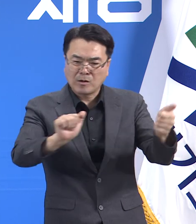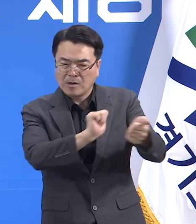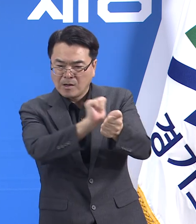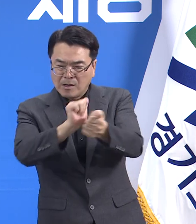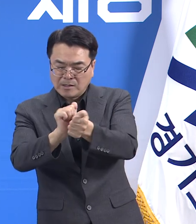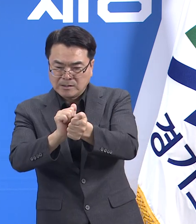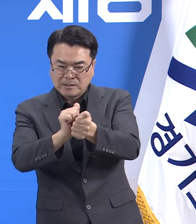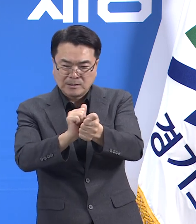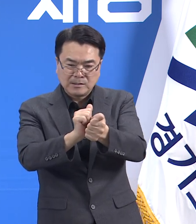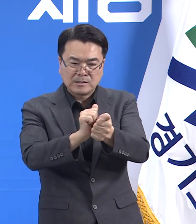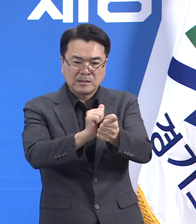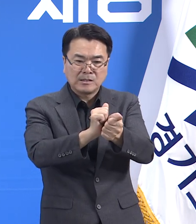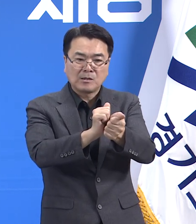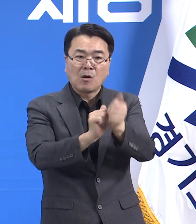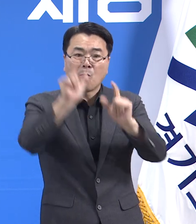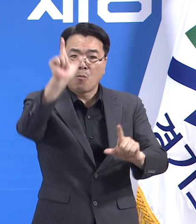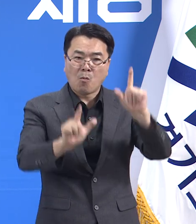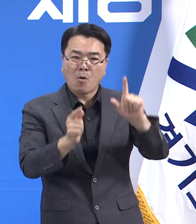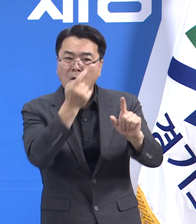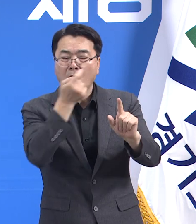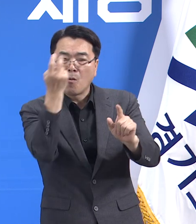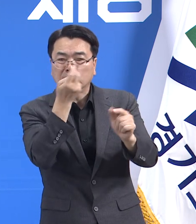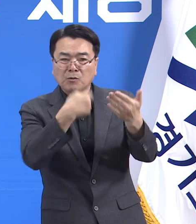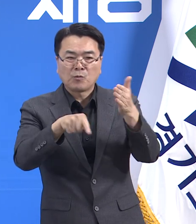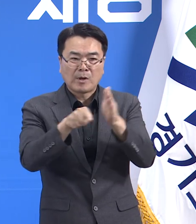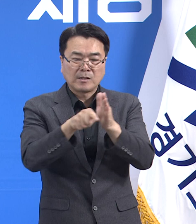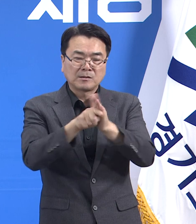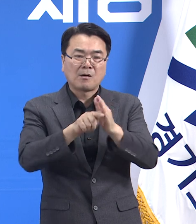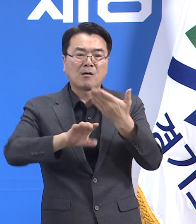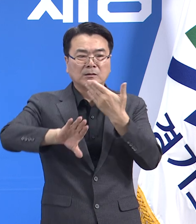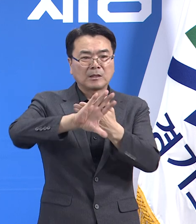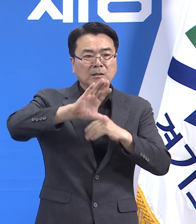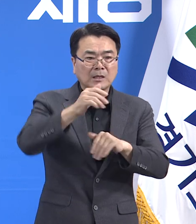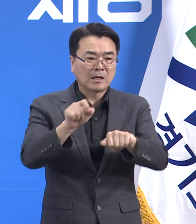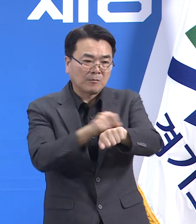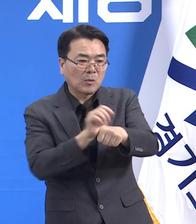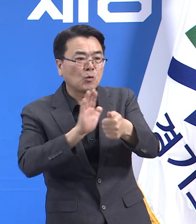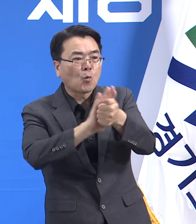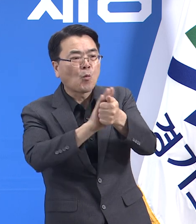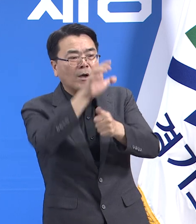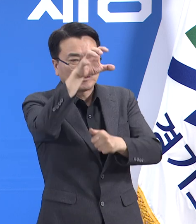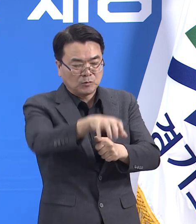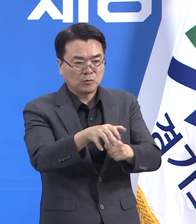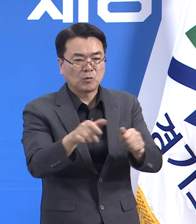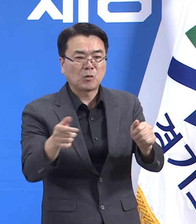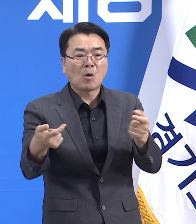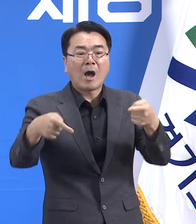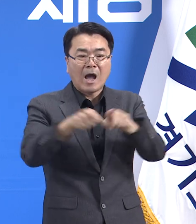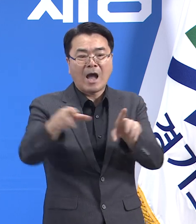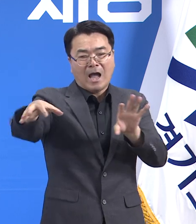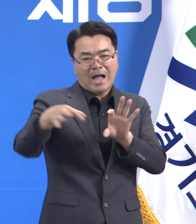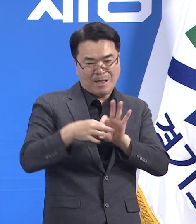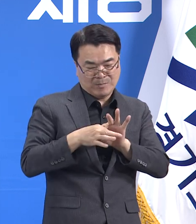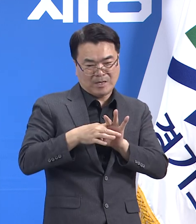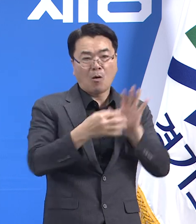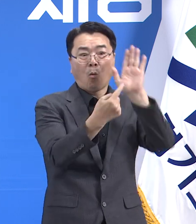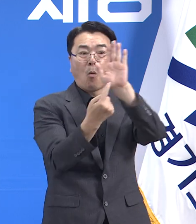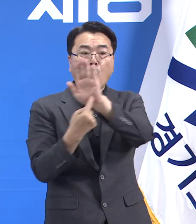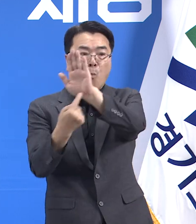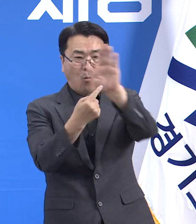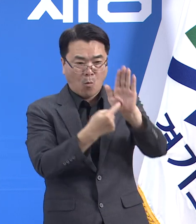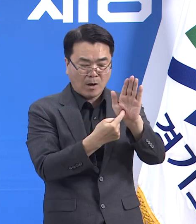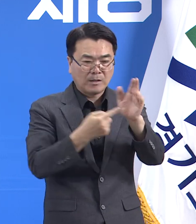등을 통해 코로나19 전소검사 동료 및 방뇨수칙 등을 적극적으로 홍보하는 방안도 병행하고 있습니다.